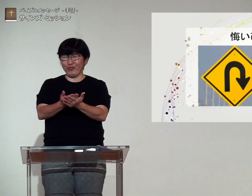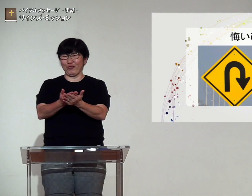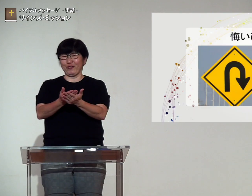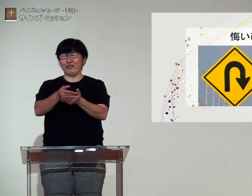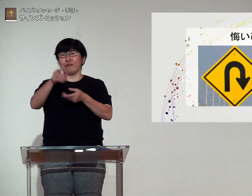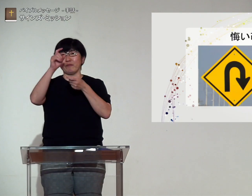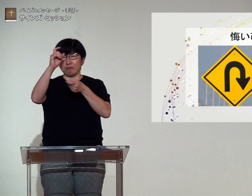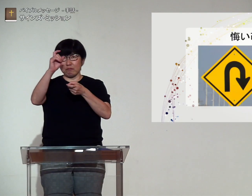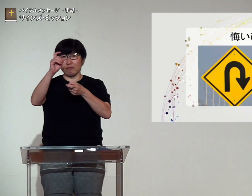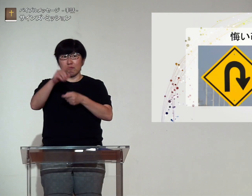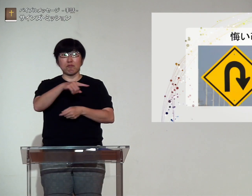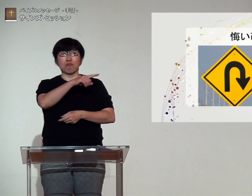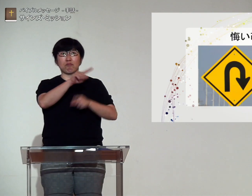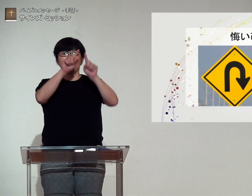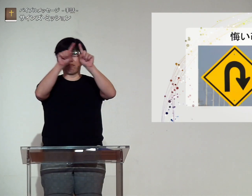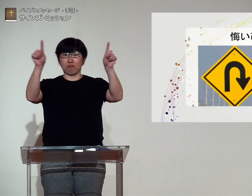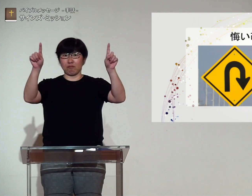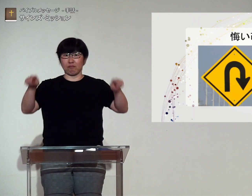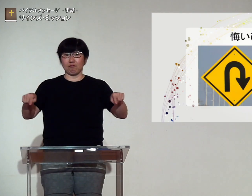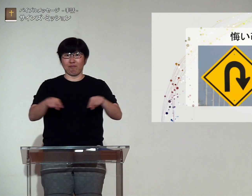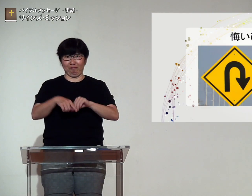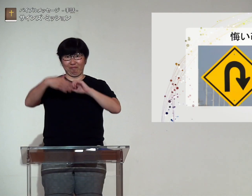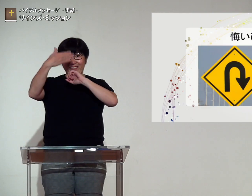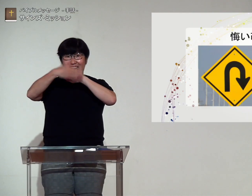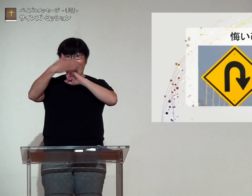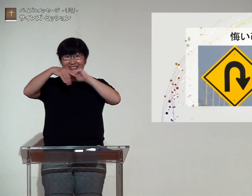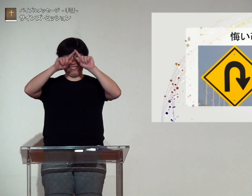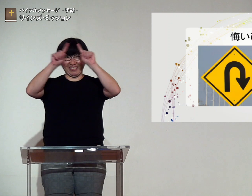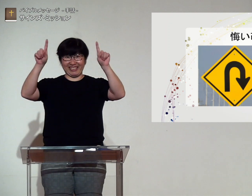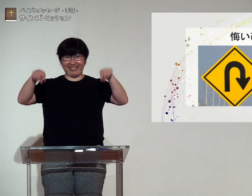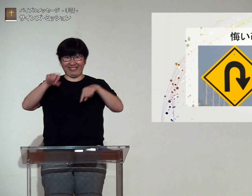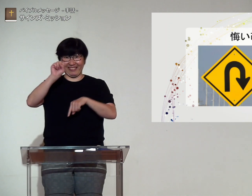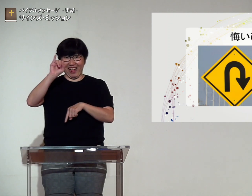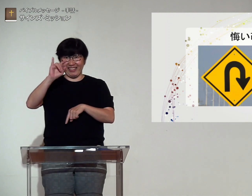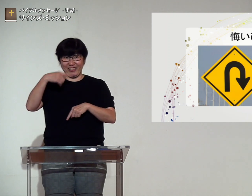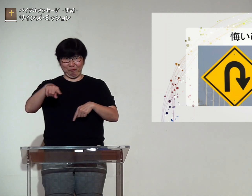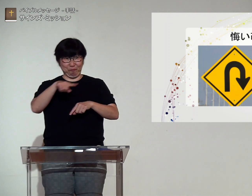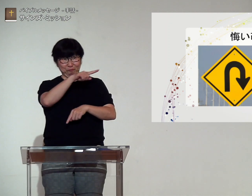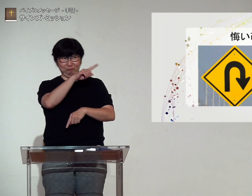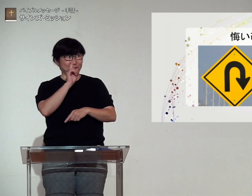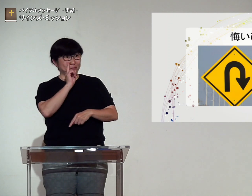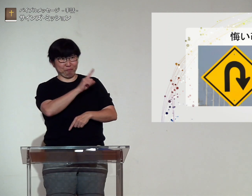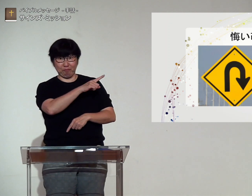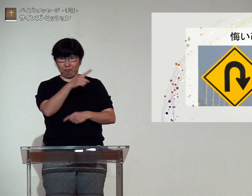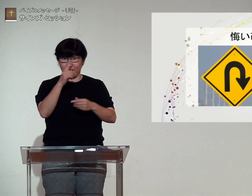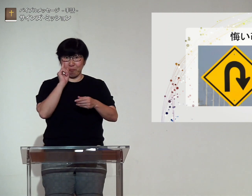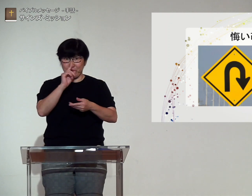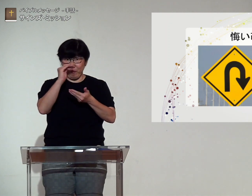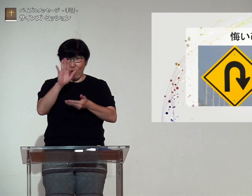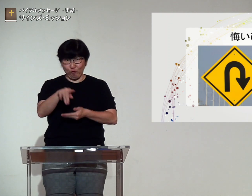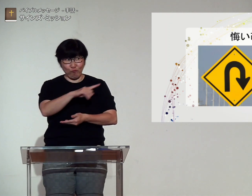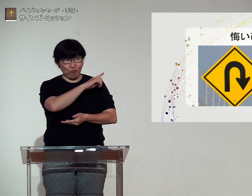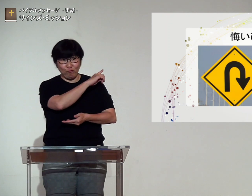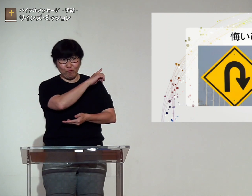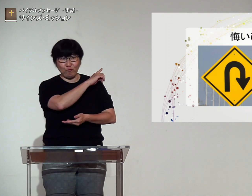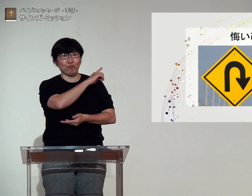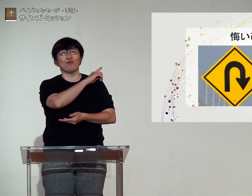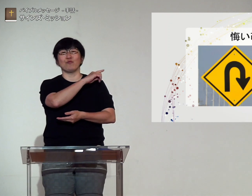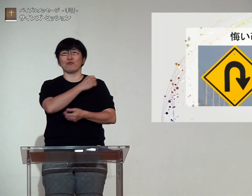悔い改めるという言葉写真がありますねこのサイン見たことがあります